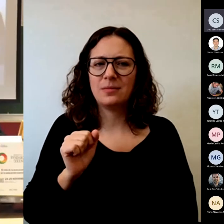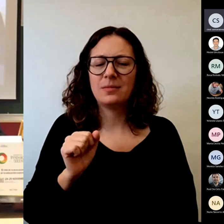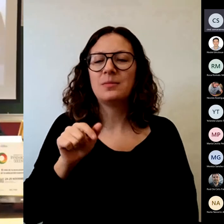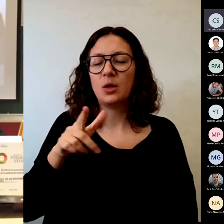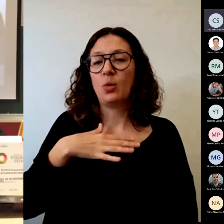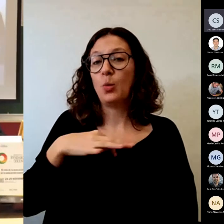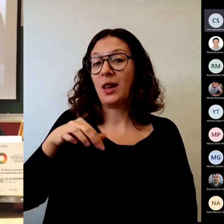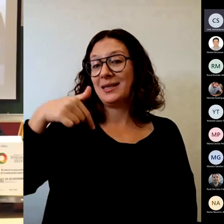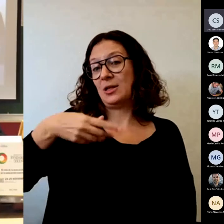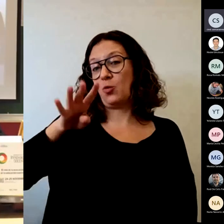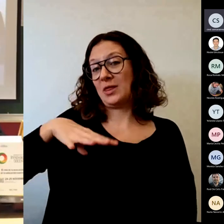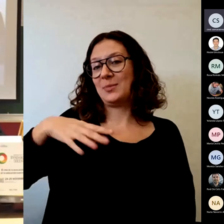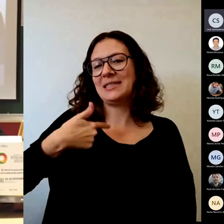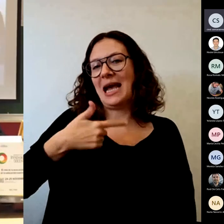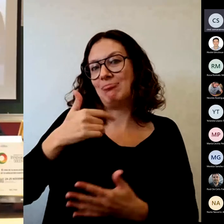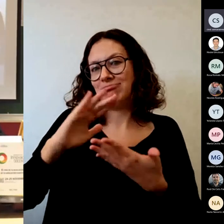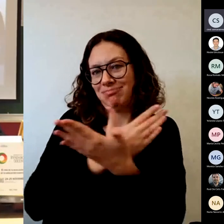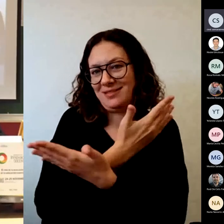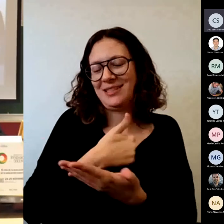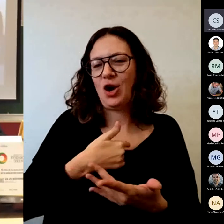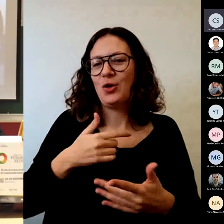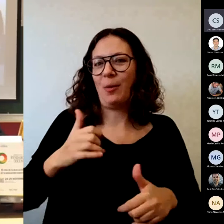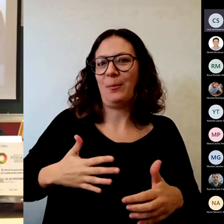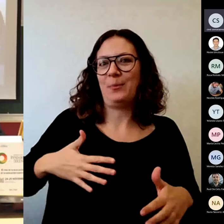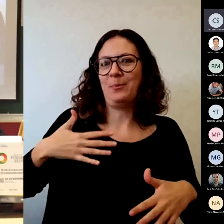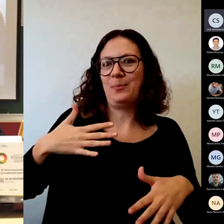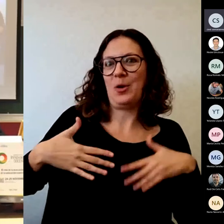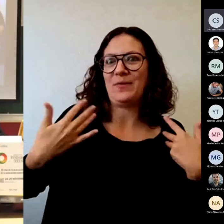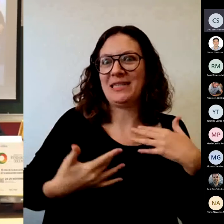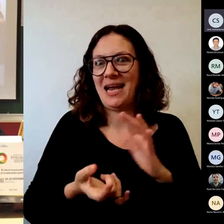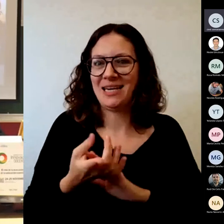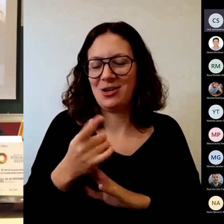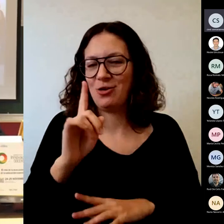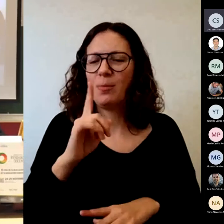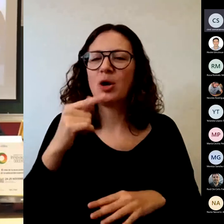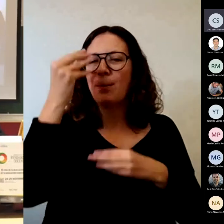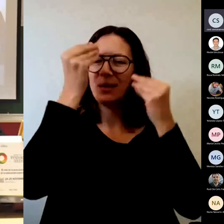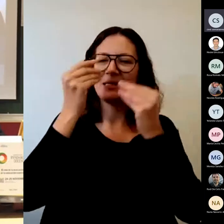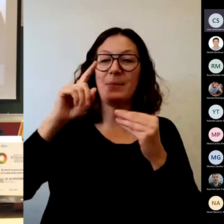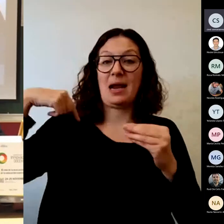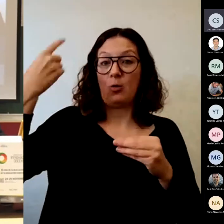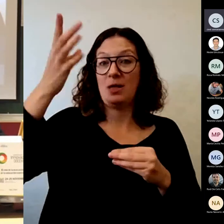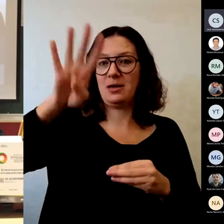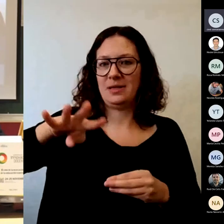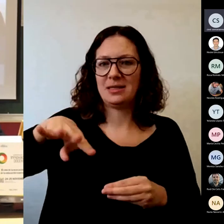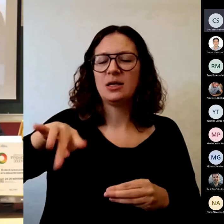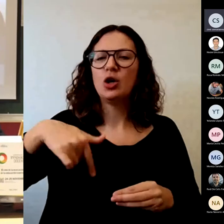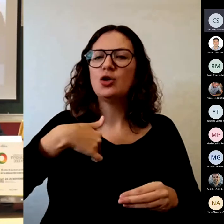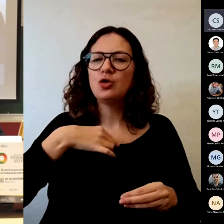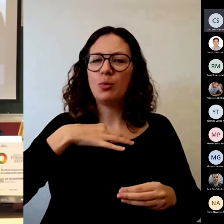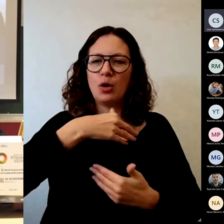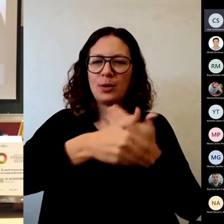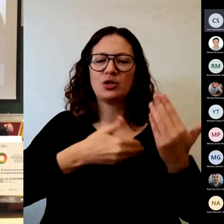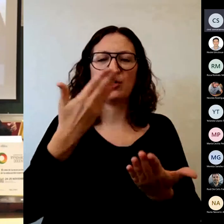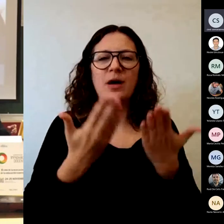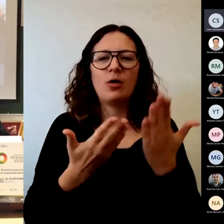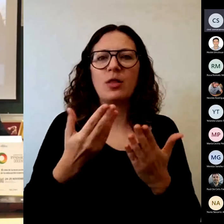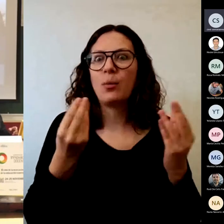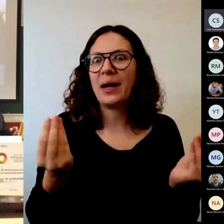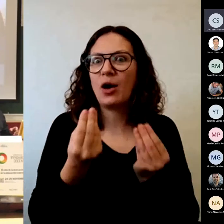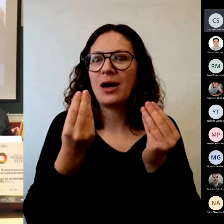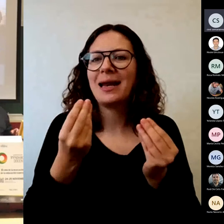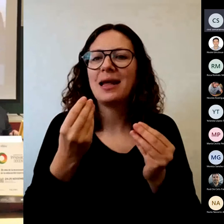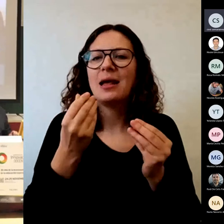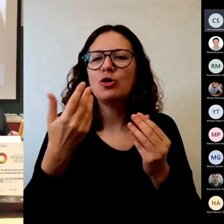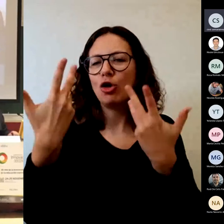siguiente ¿qué puedo hacer para mejorar mi proceso de evaluación cuando quieras?